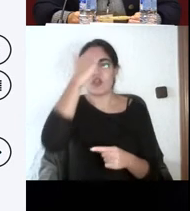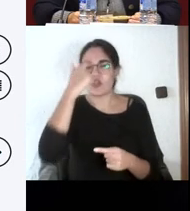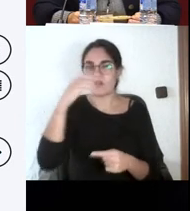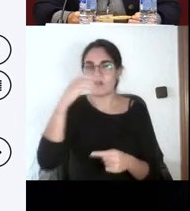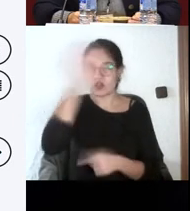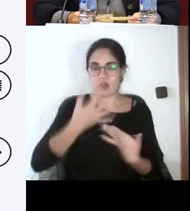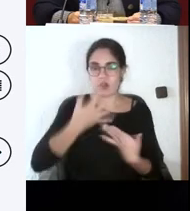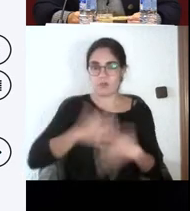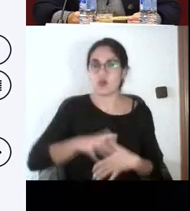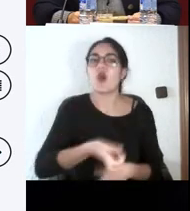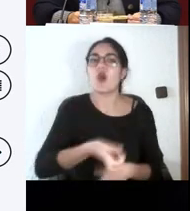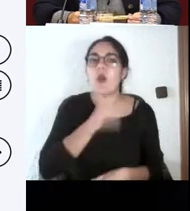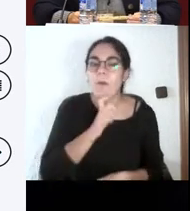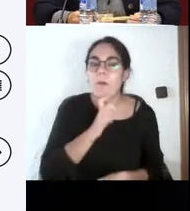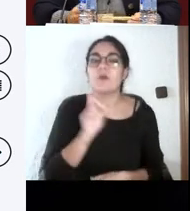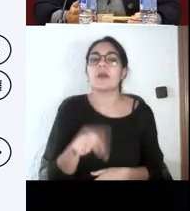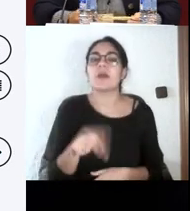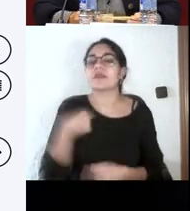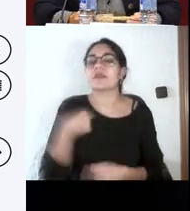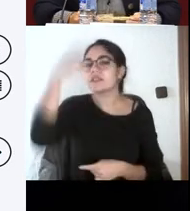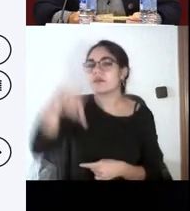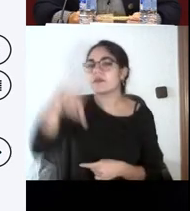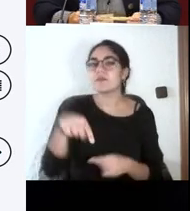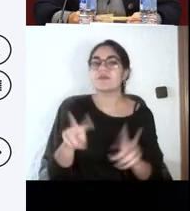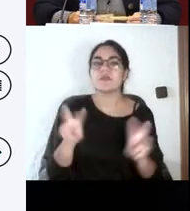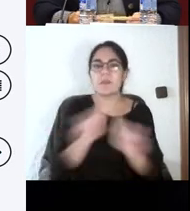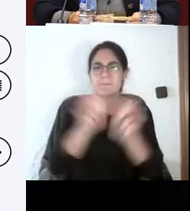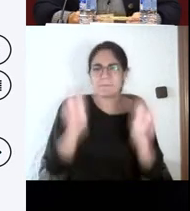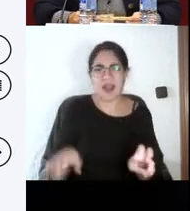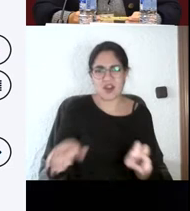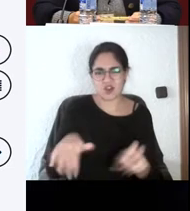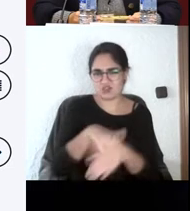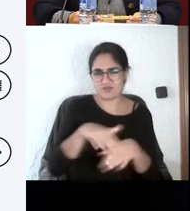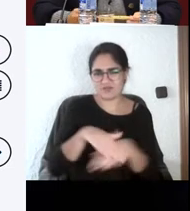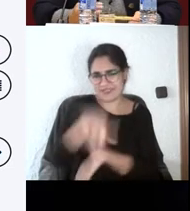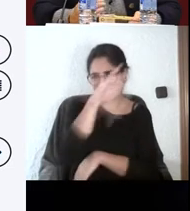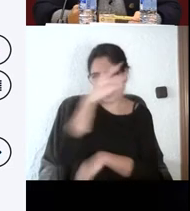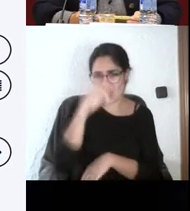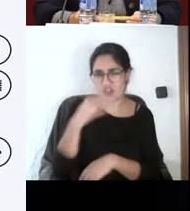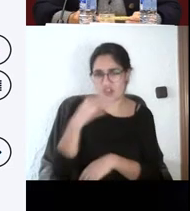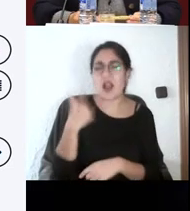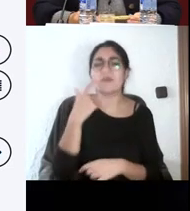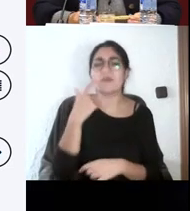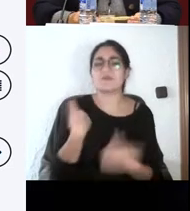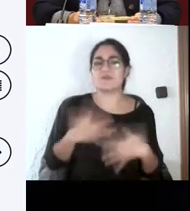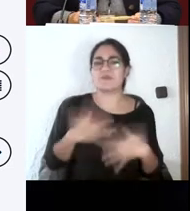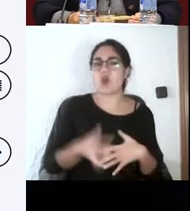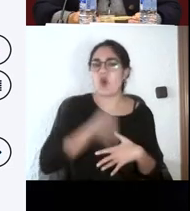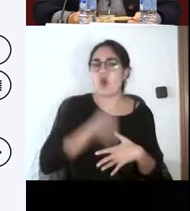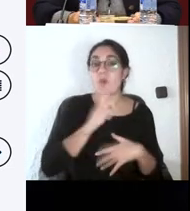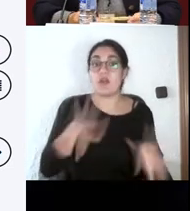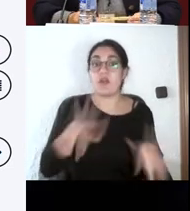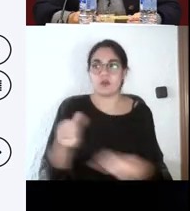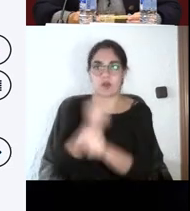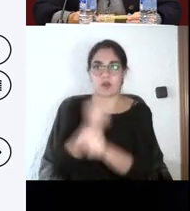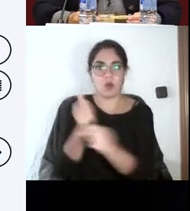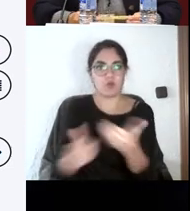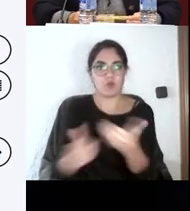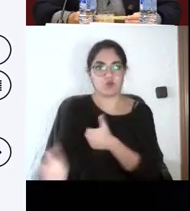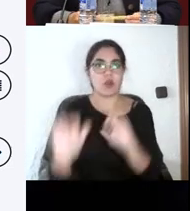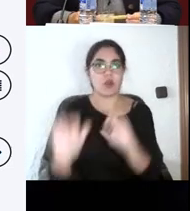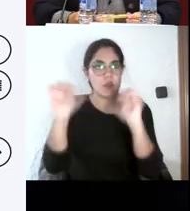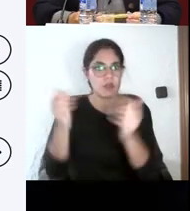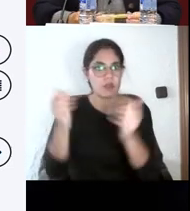medida conoce el marco teórico, la base en la que podrá desarrollar después el futuro, su trabajo. E